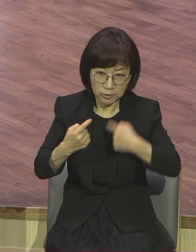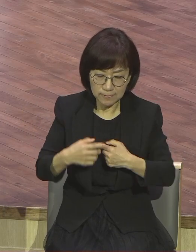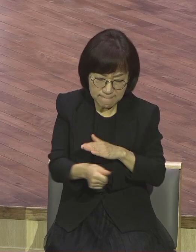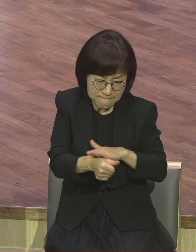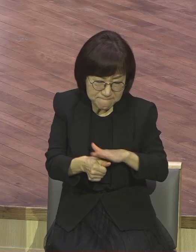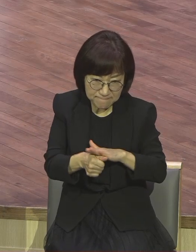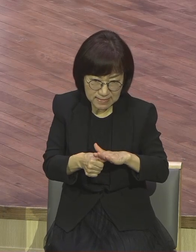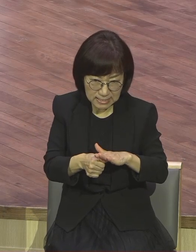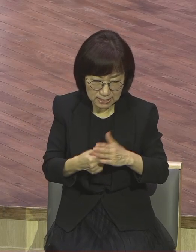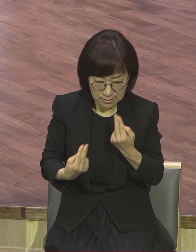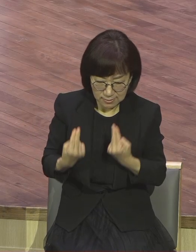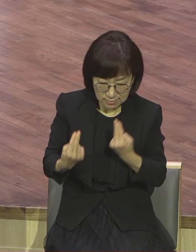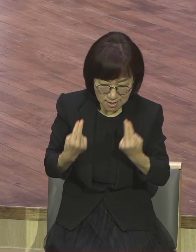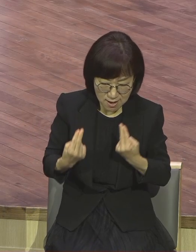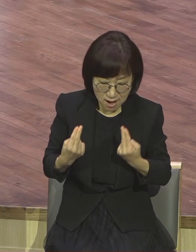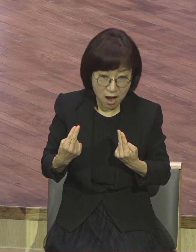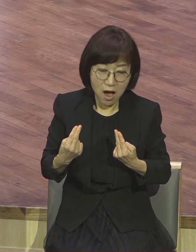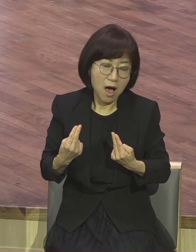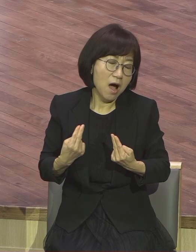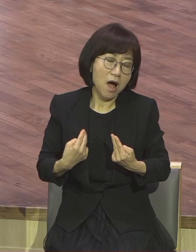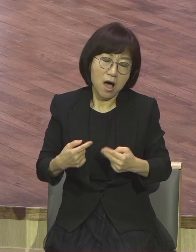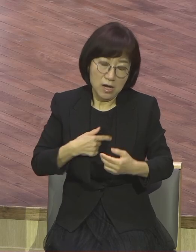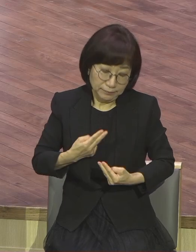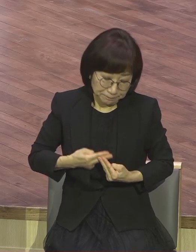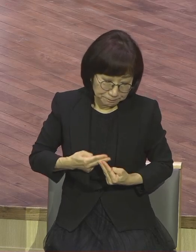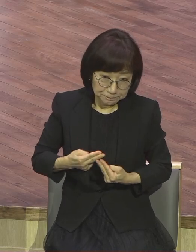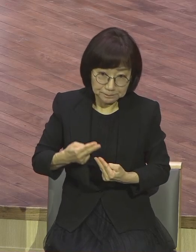열등의식이 보통 병 아닙니다.